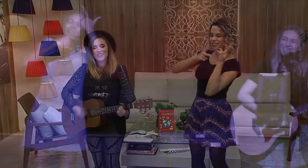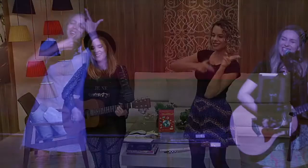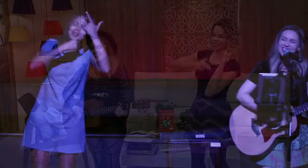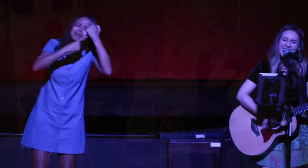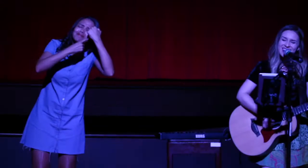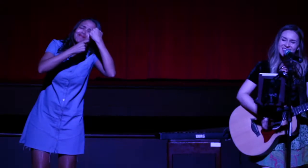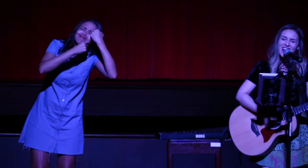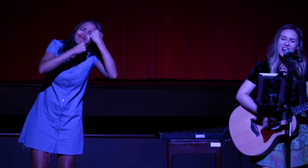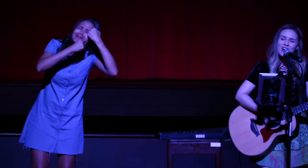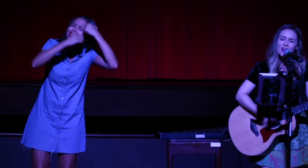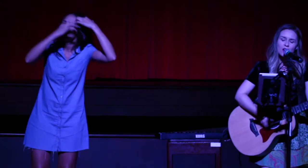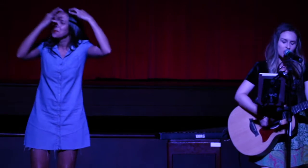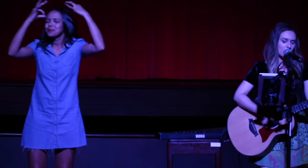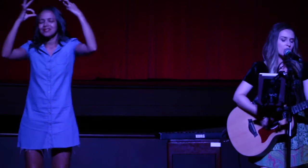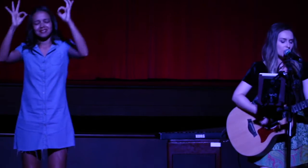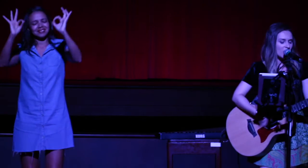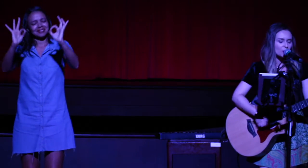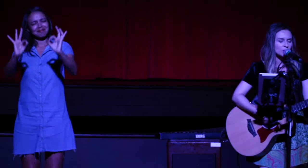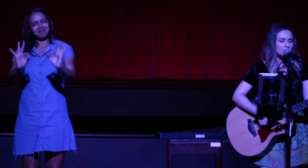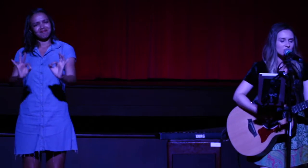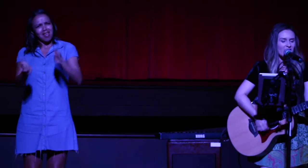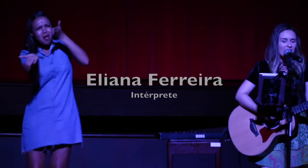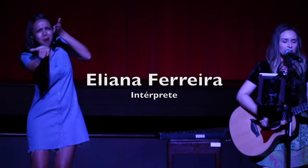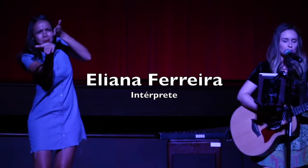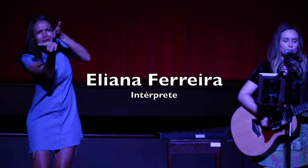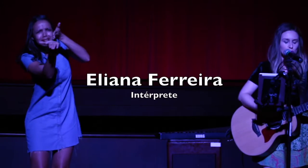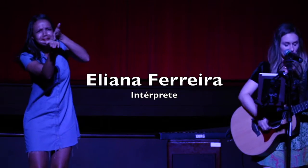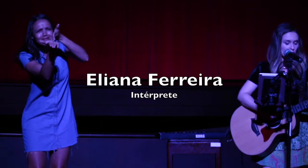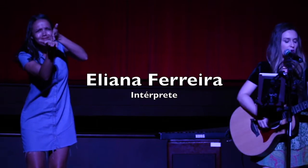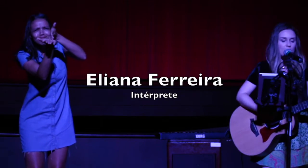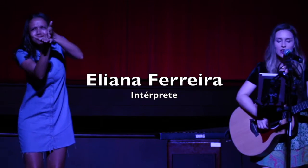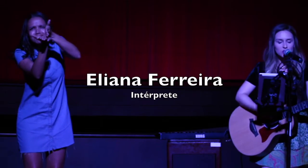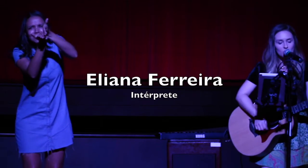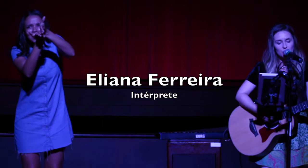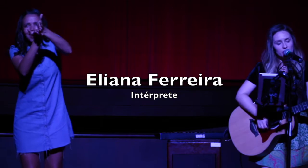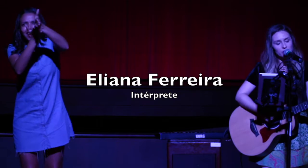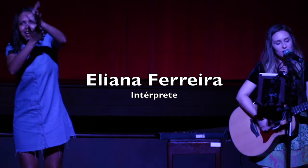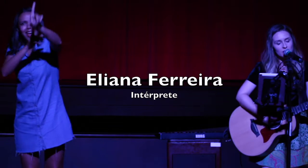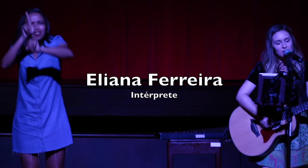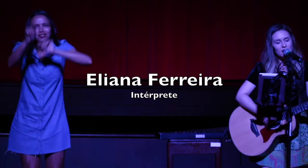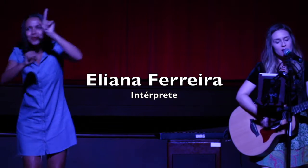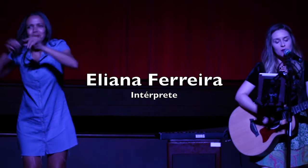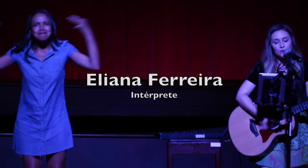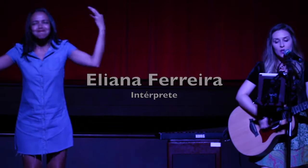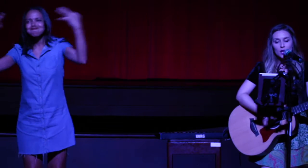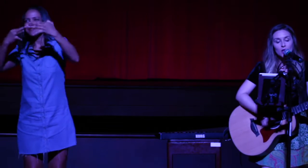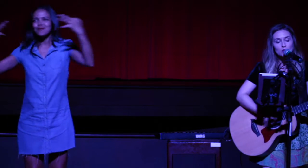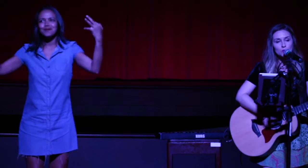certeza O caminho certo, a escolha é perfeita E os